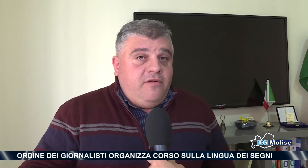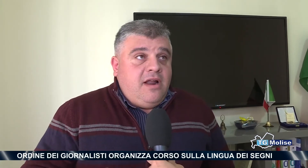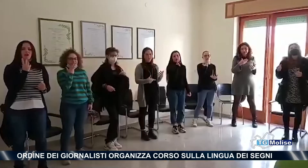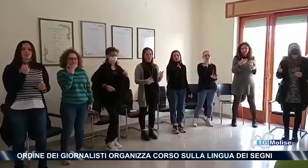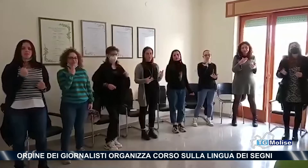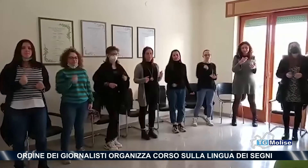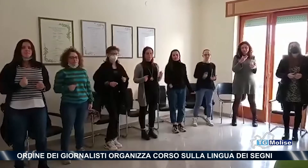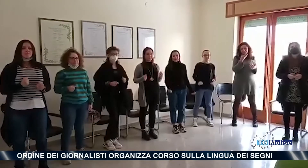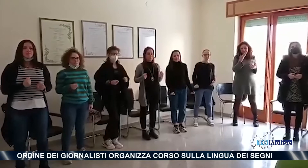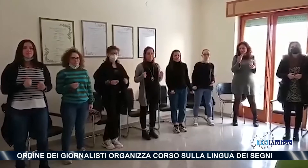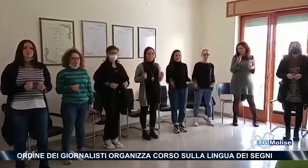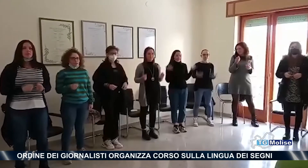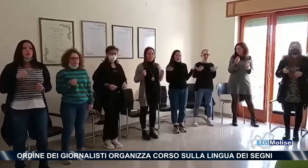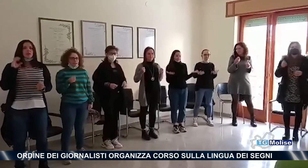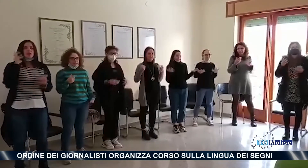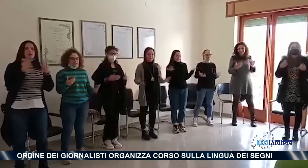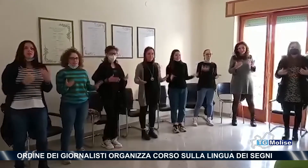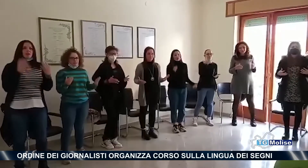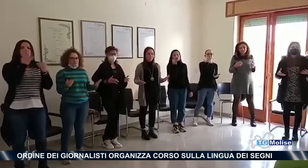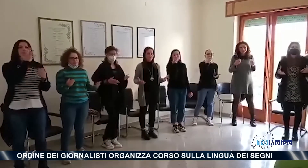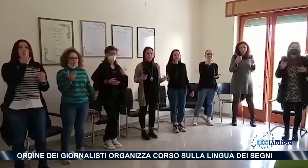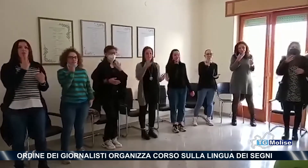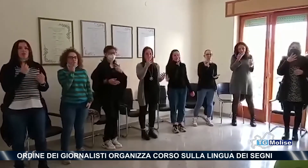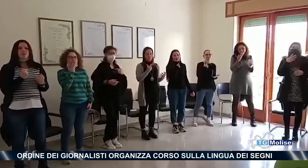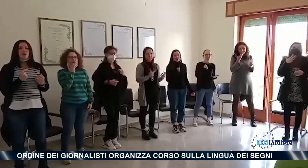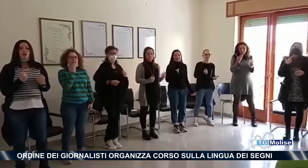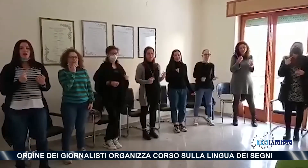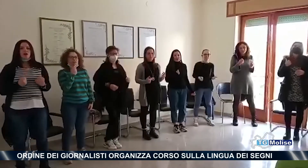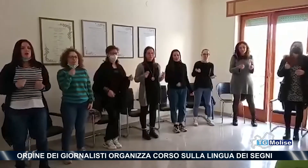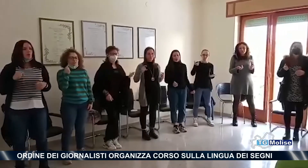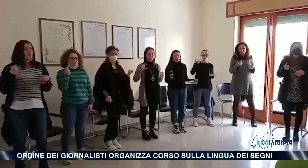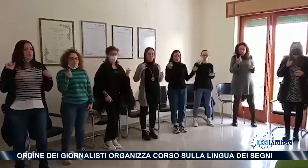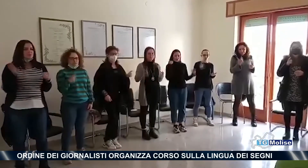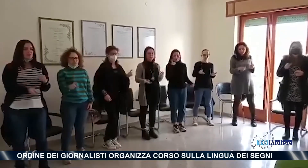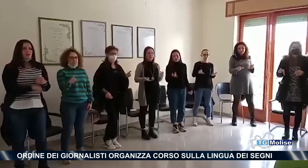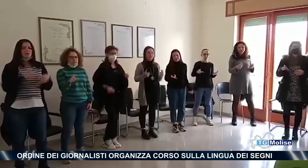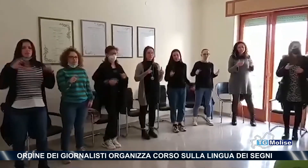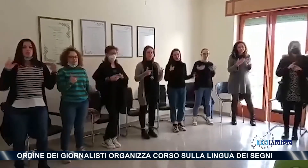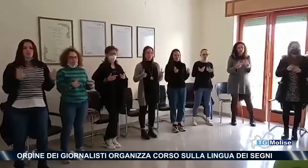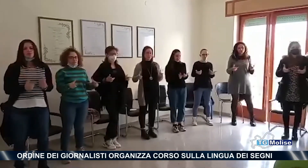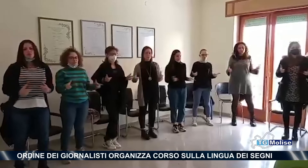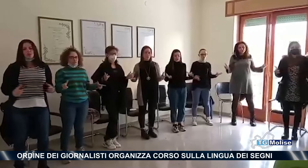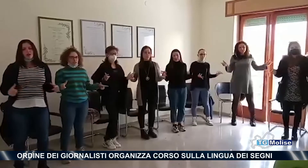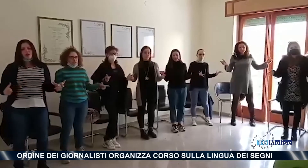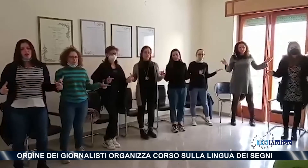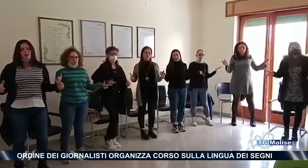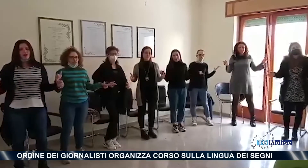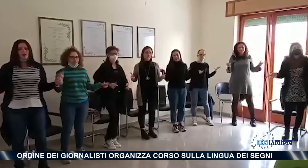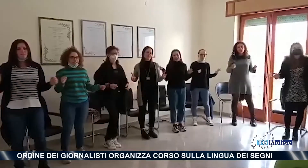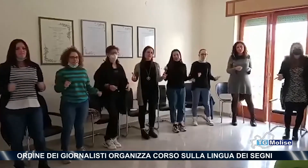fornarne nuovi. Molto bella la lezione finale conclusa sulle note di una celebre canzone di Vasco Rossi reinterpretata con